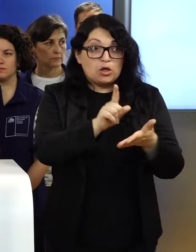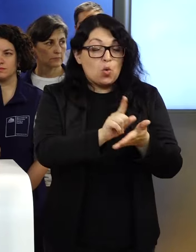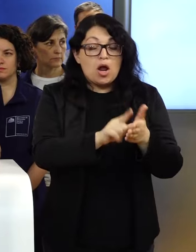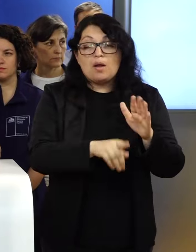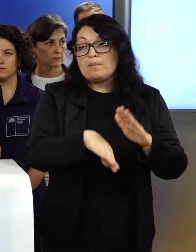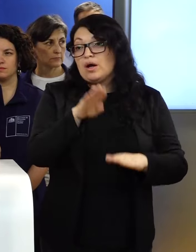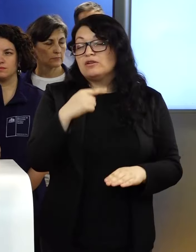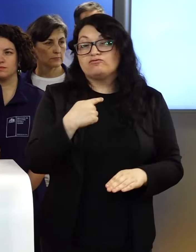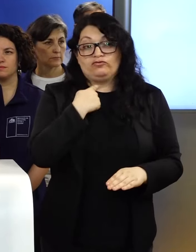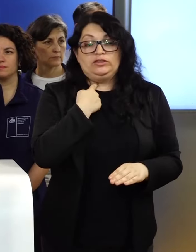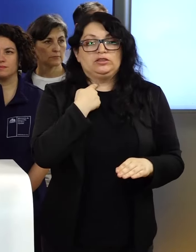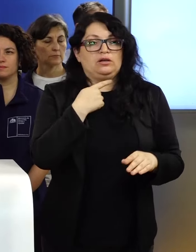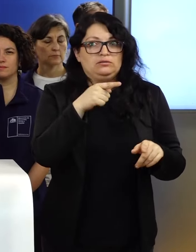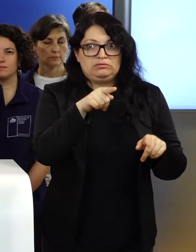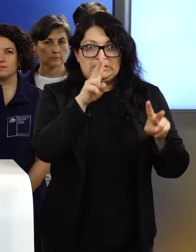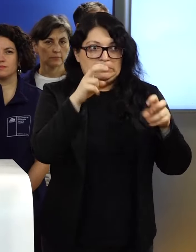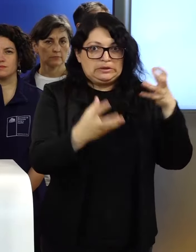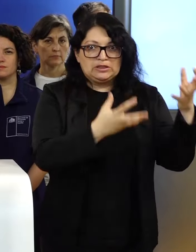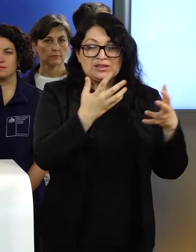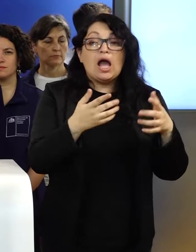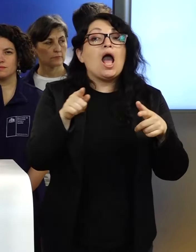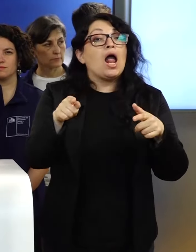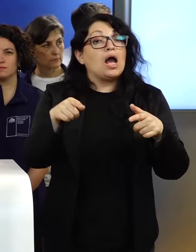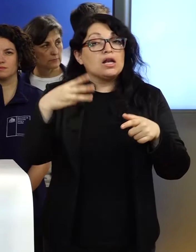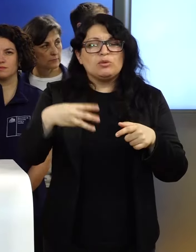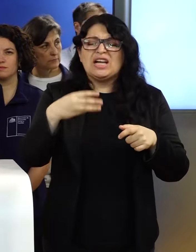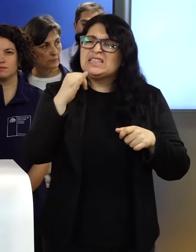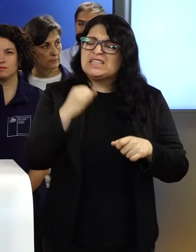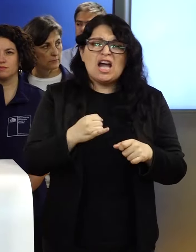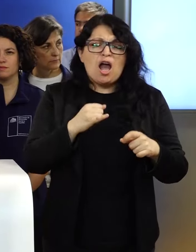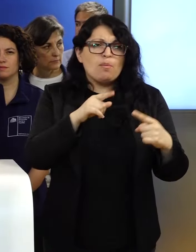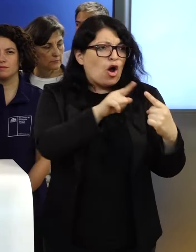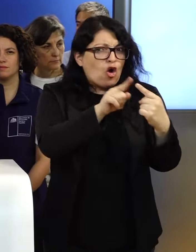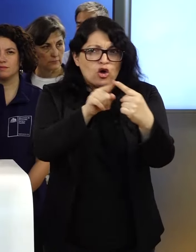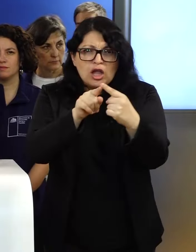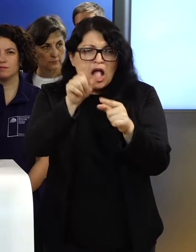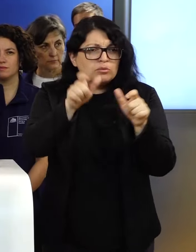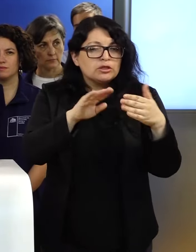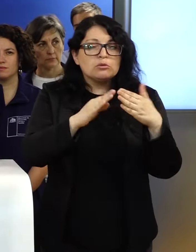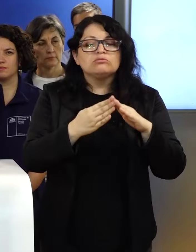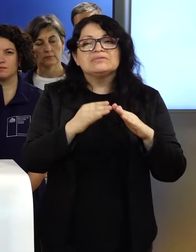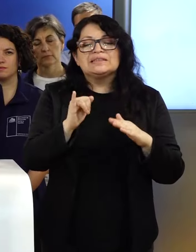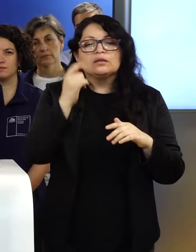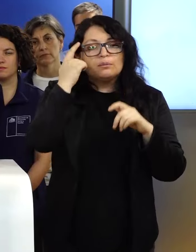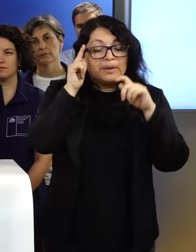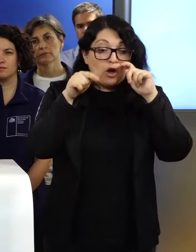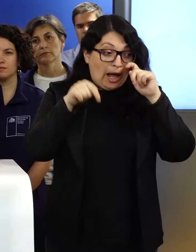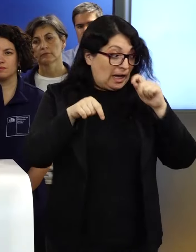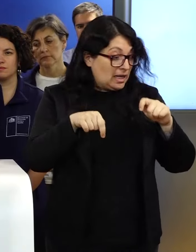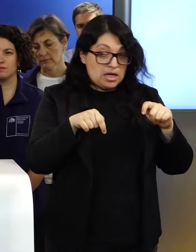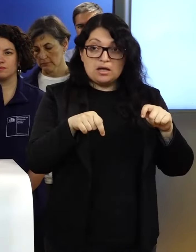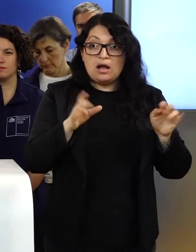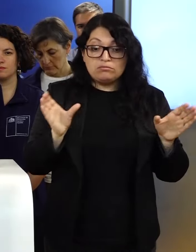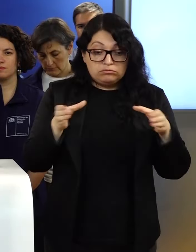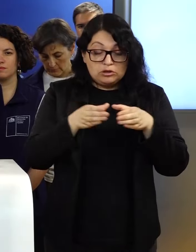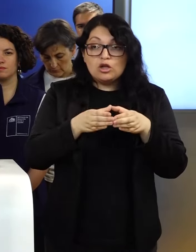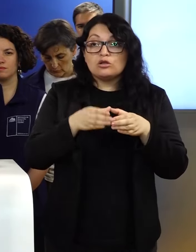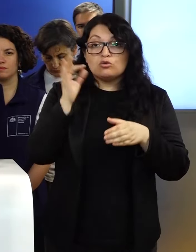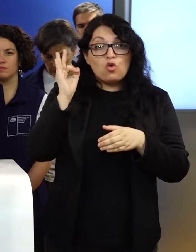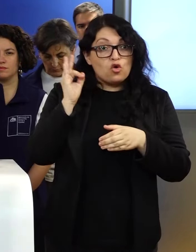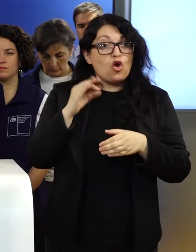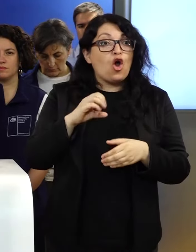más afectado en estos incendios, el municipio es muy activo en su contacto con la comunidad, pero aquí, en esta mesa, desde el COCRIT Nacional,